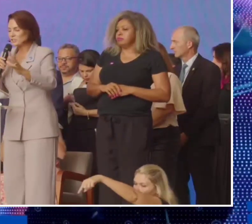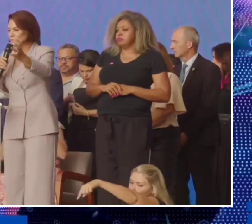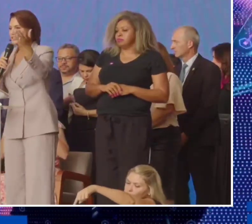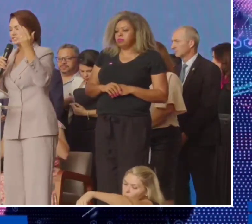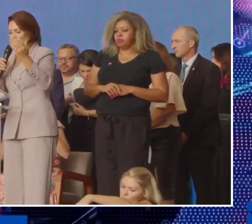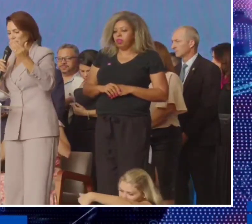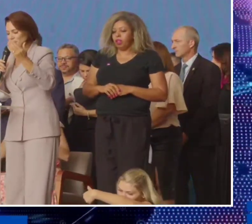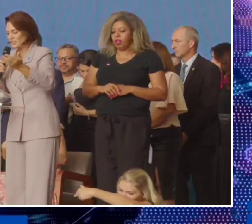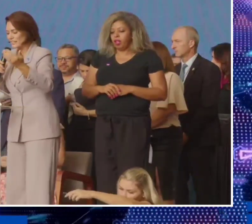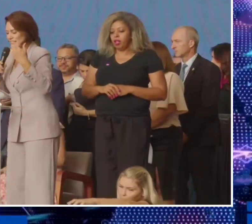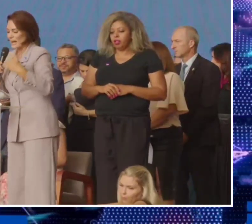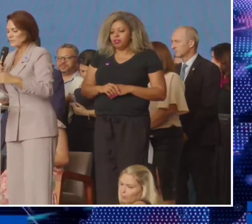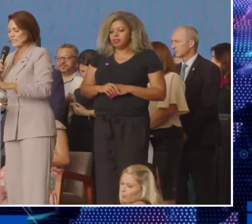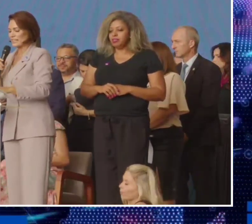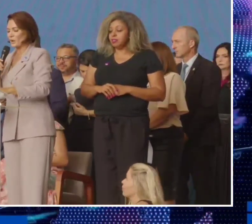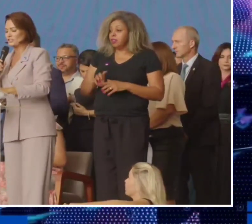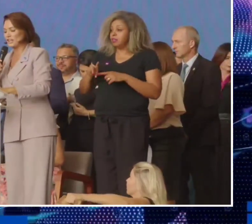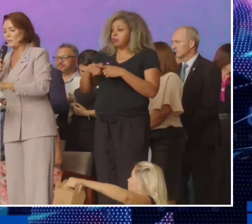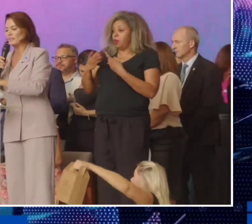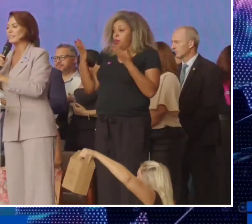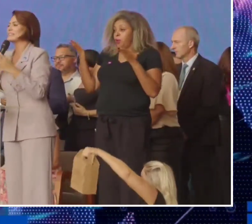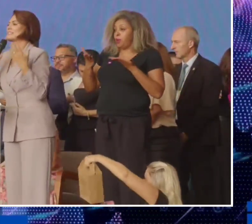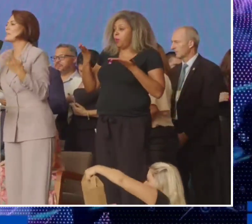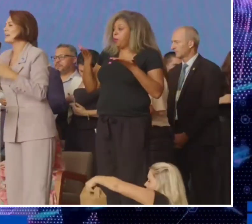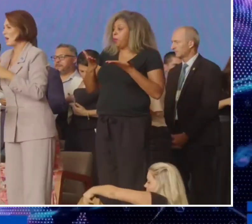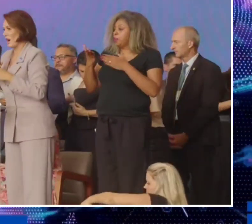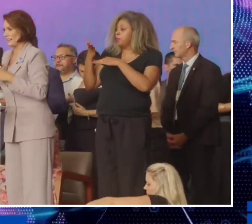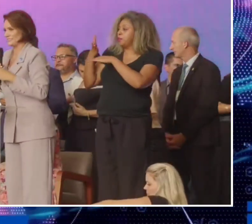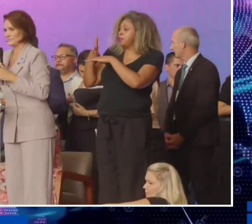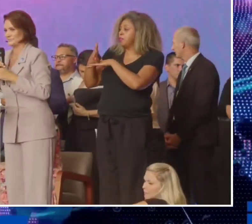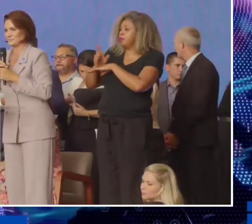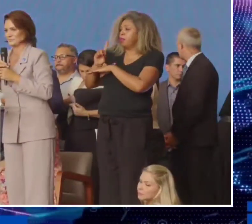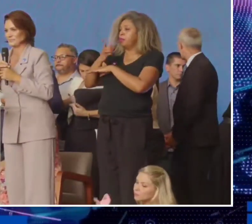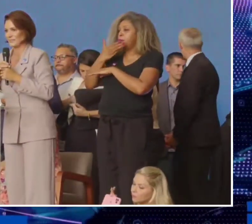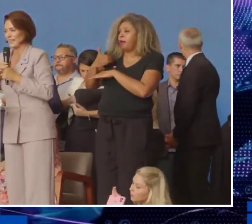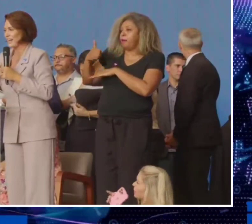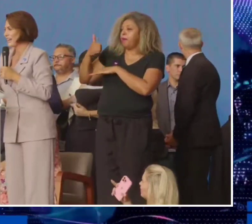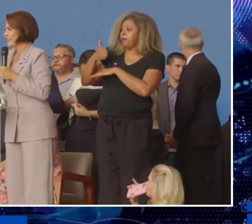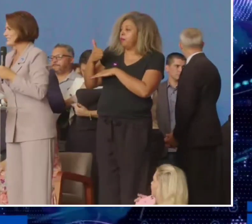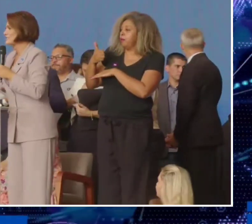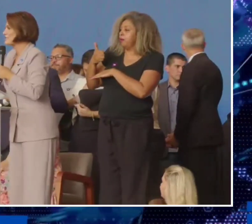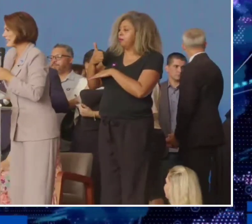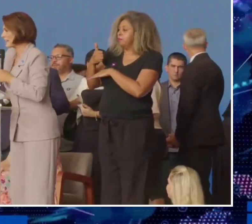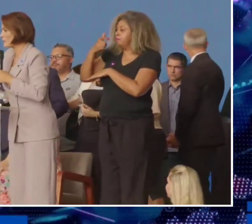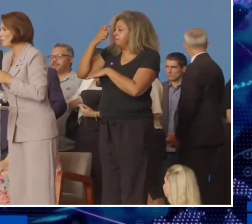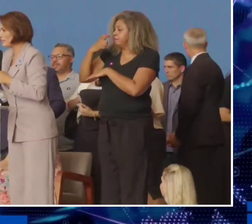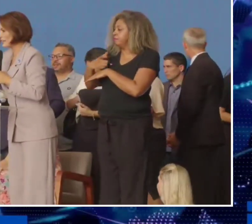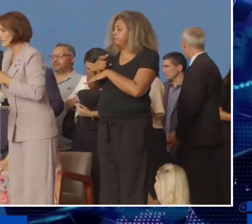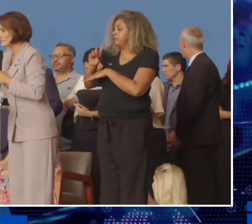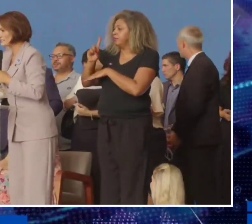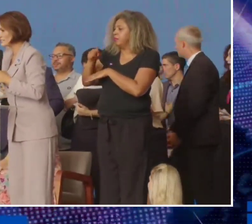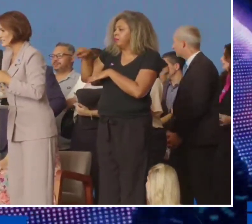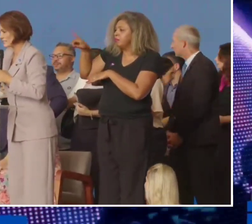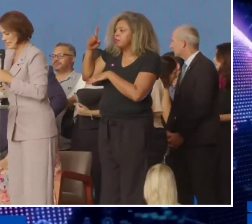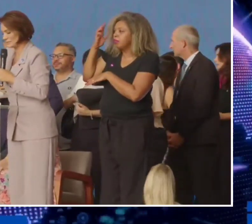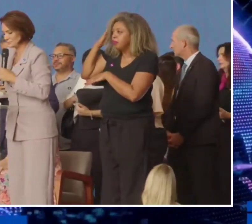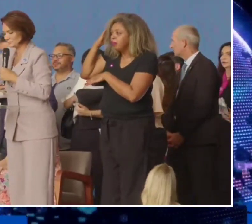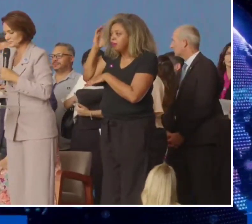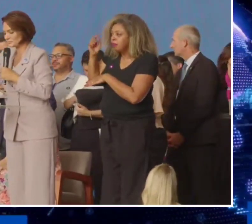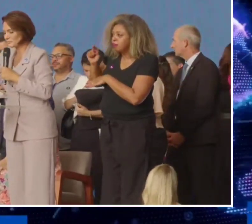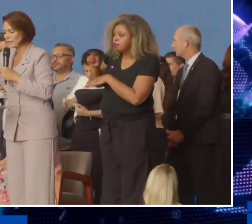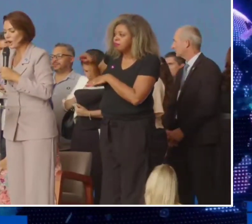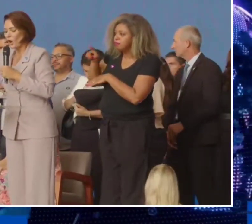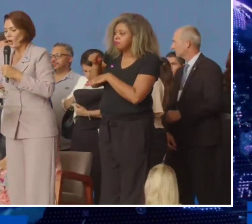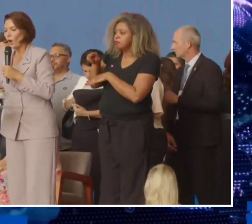Gente, o motivo de nós estarmos aqui hoje não poderia ser melhor. Vocês conseguem me ouvir? Sim?